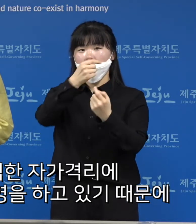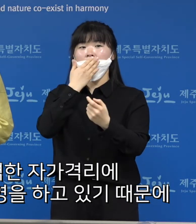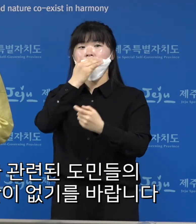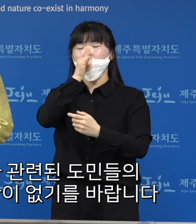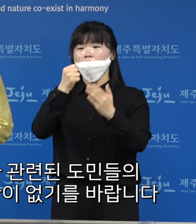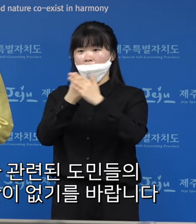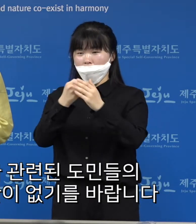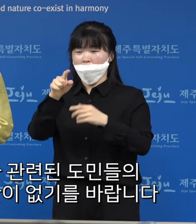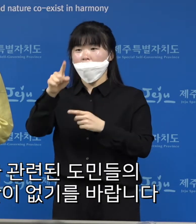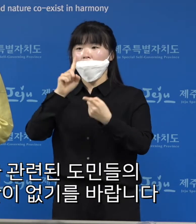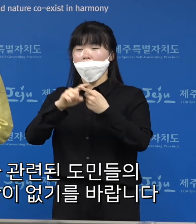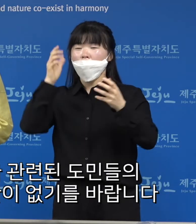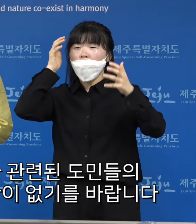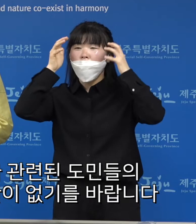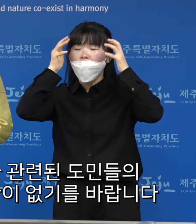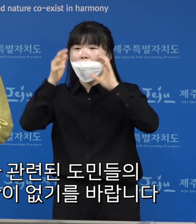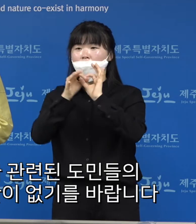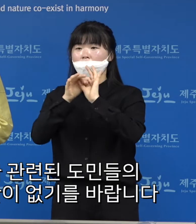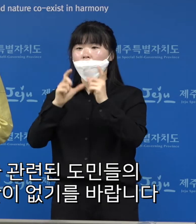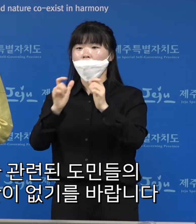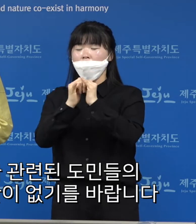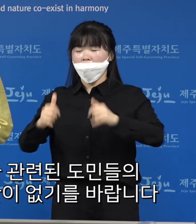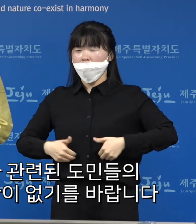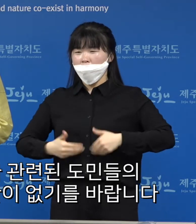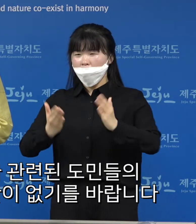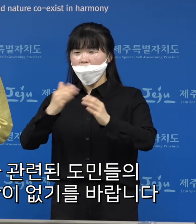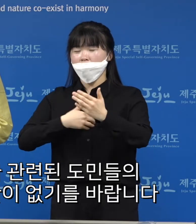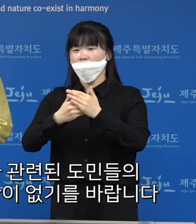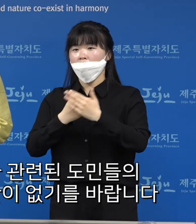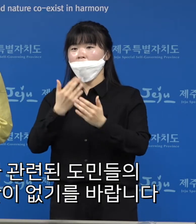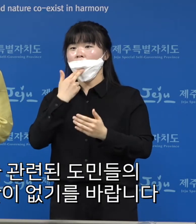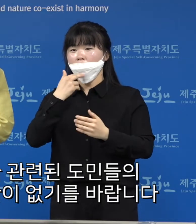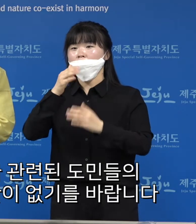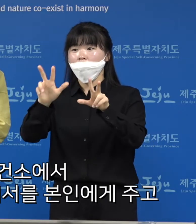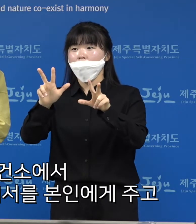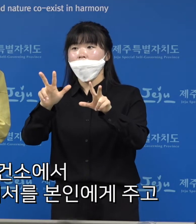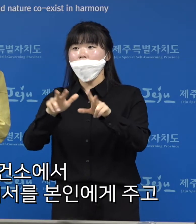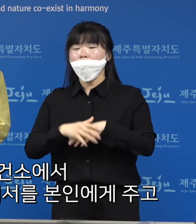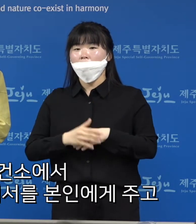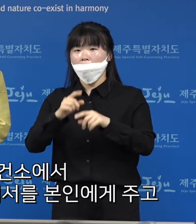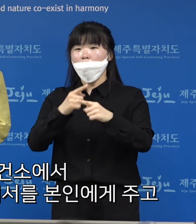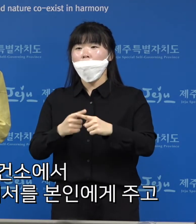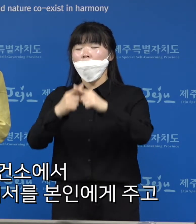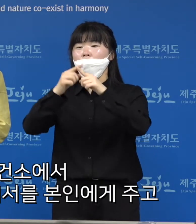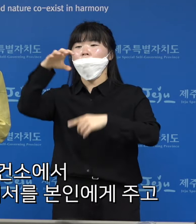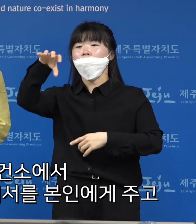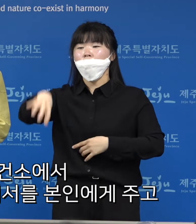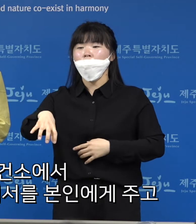때문에 이에 혼돈과 관련된 도민들의 불필요한 불안이 없게 되기를 바랍니다. 보건소에서